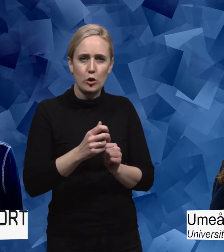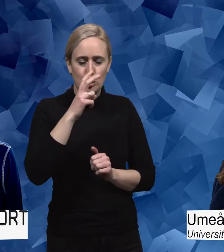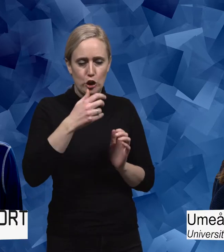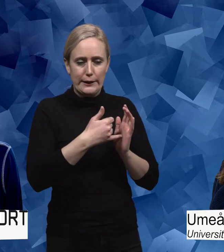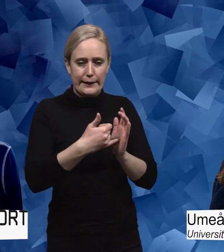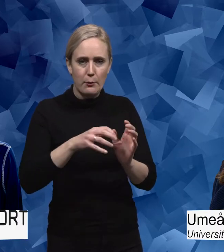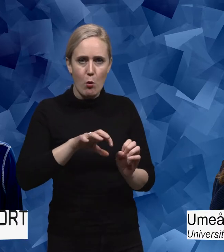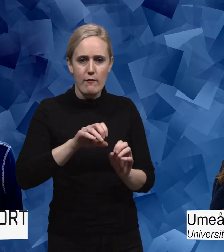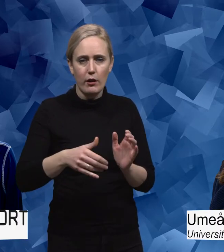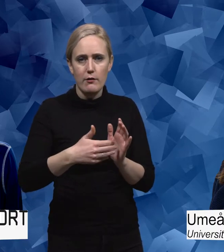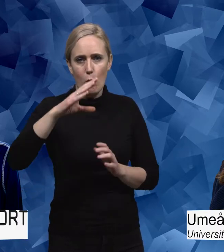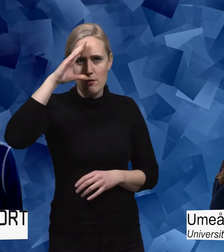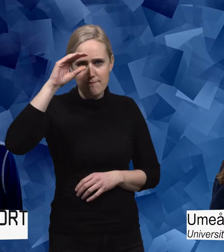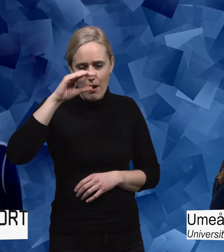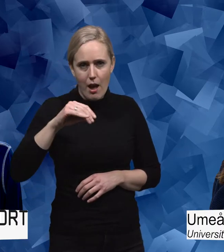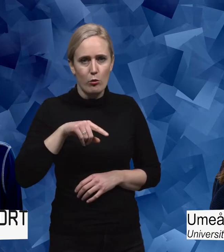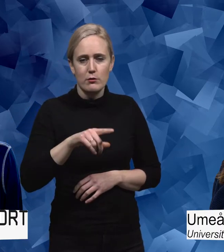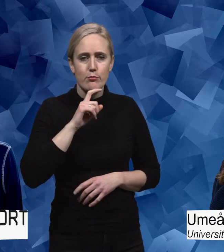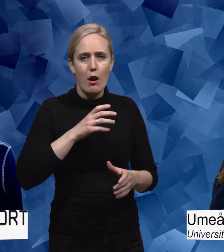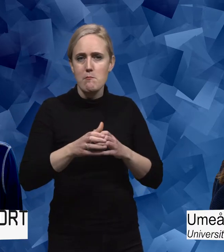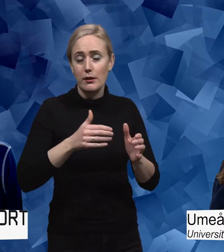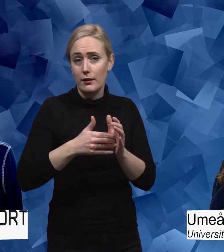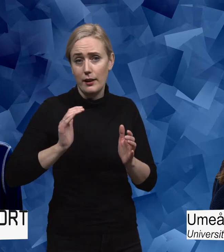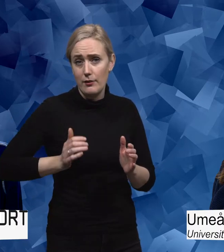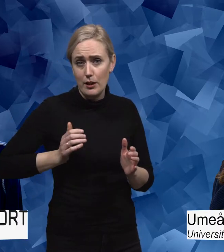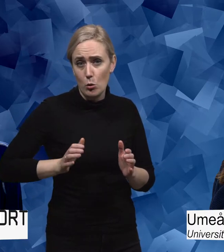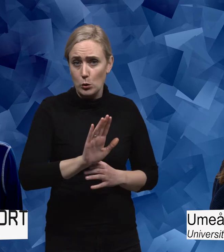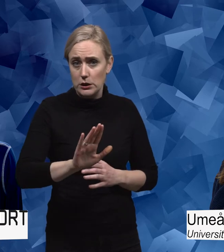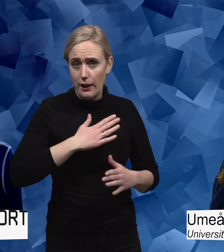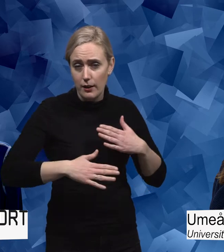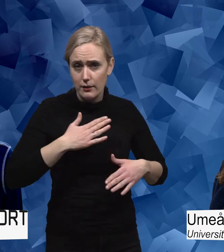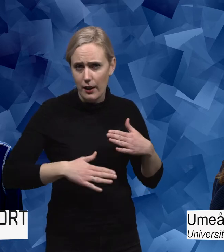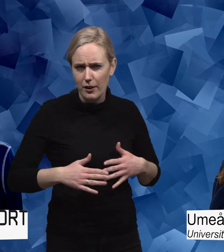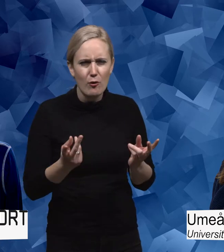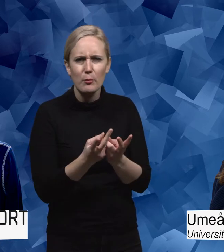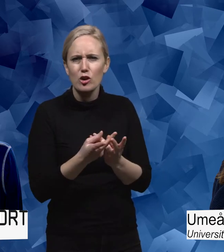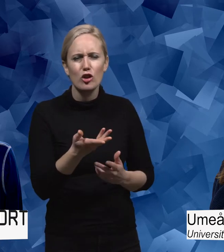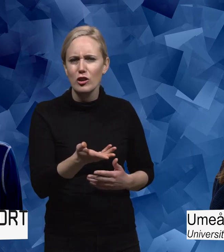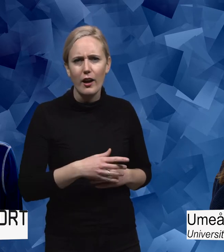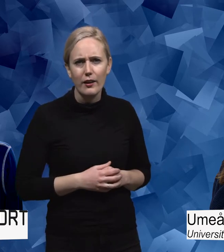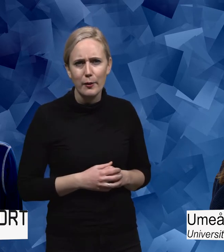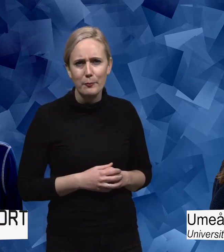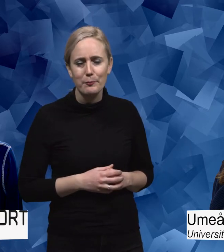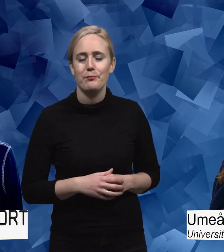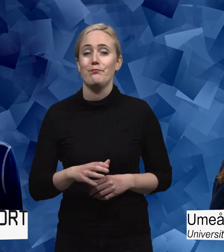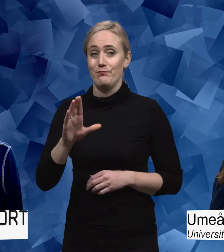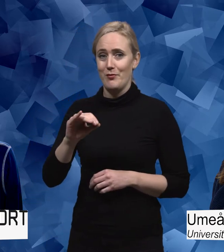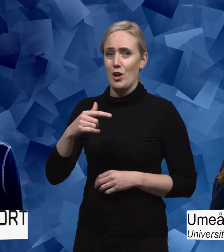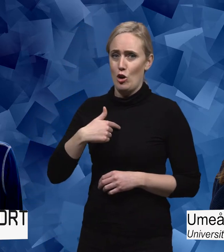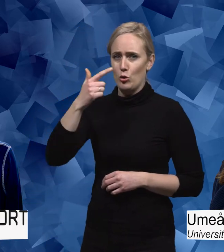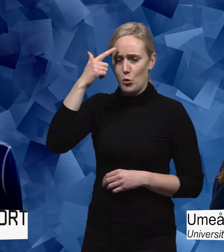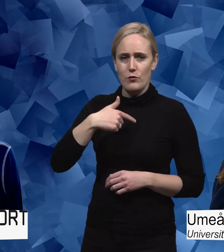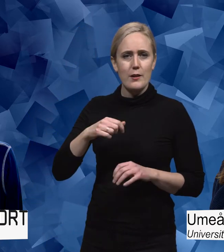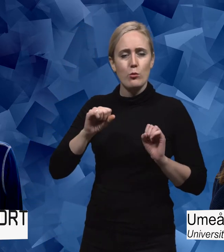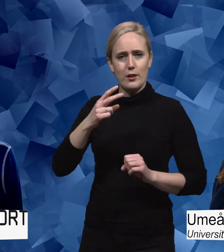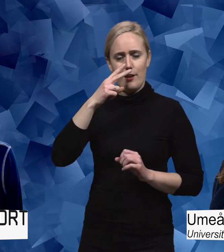genomgripande, maskuliniserad och oförmögen att svara mot kvinnors intressen. Vad betyder det här? Jag tror man ska se det ur